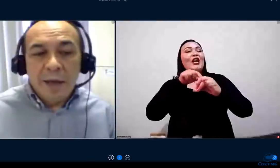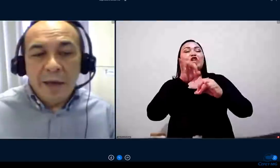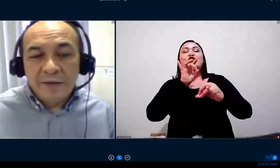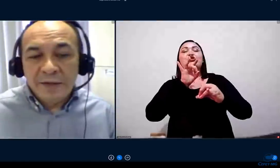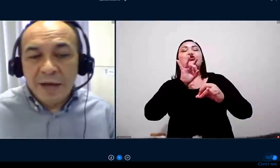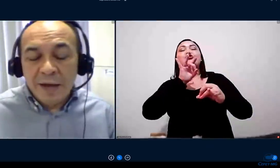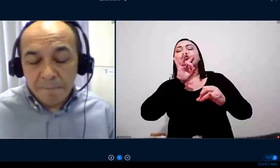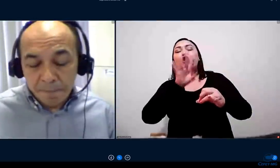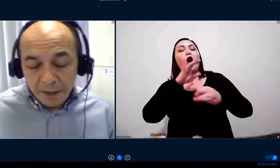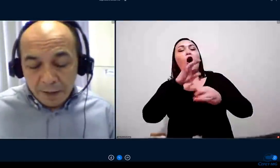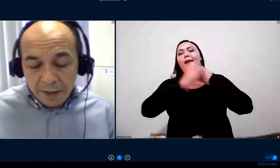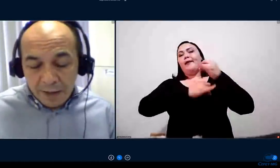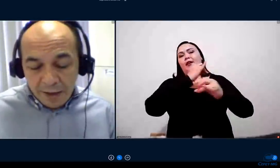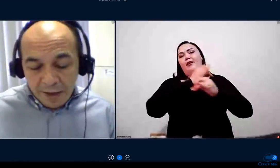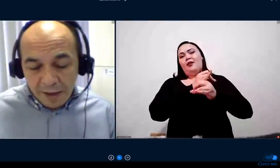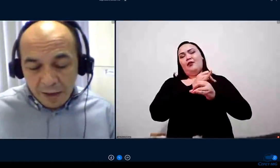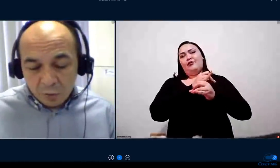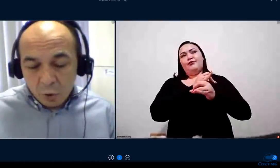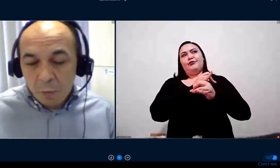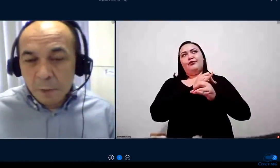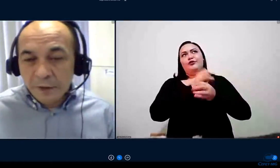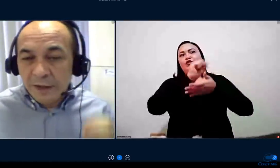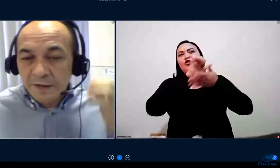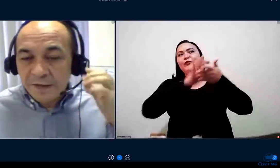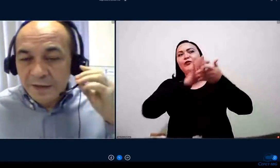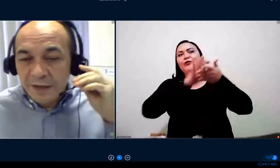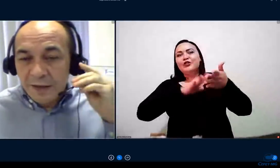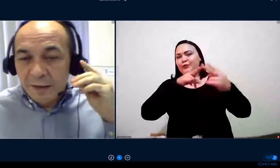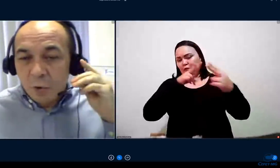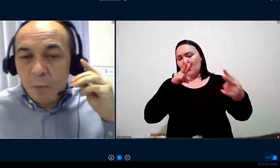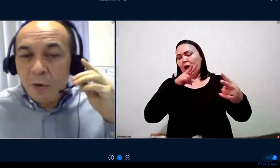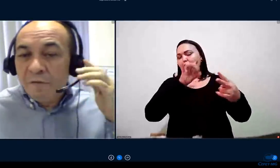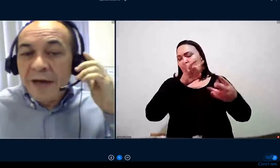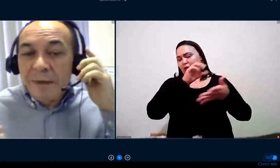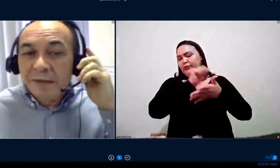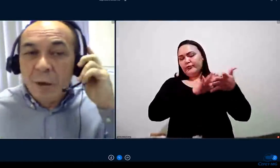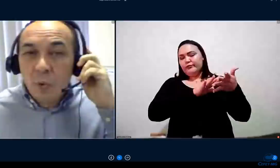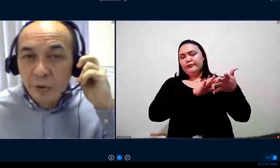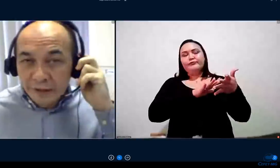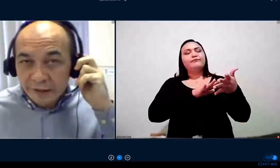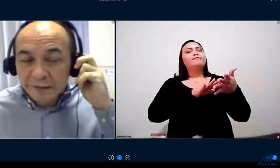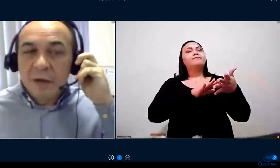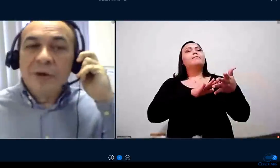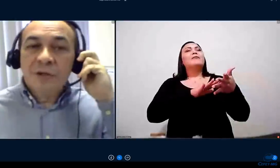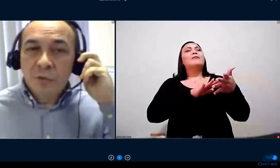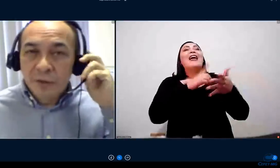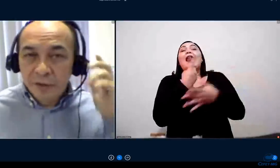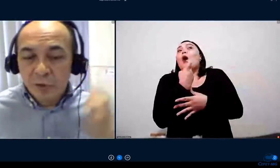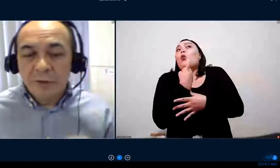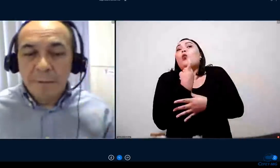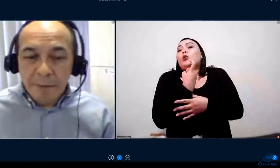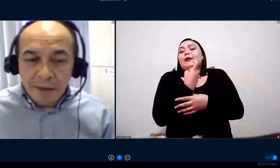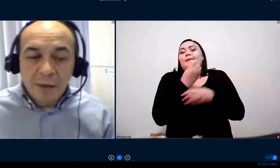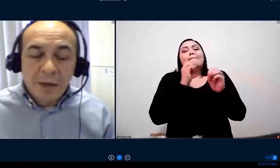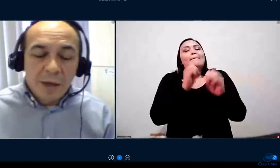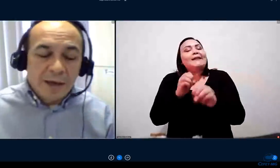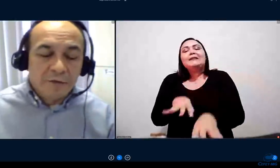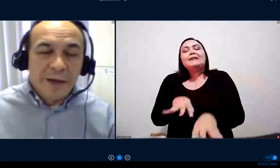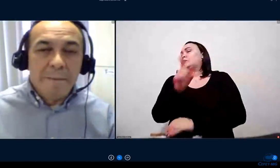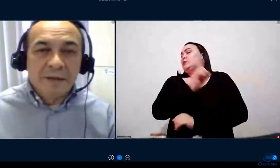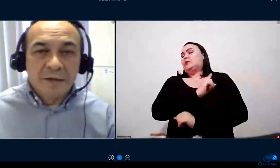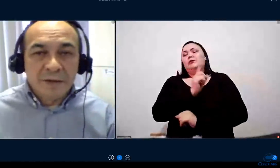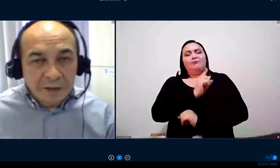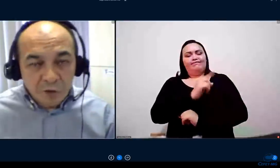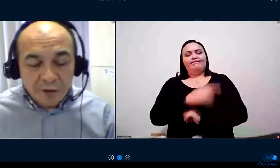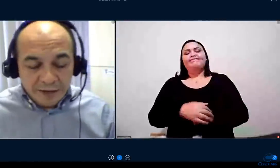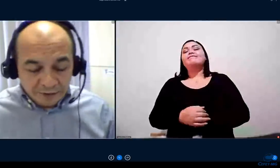essa, como poderia dizer, como uma ferramenta única, então a gente utilizou também as